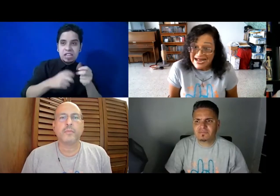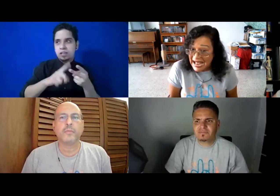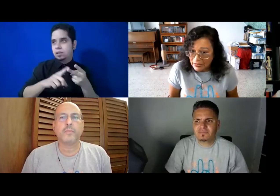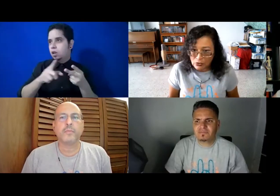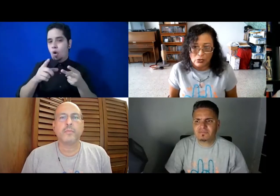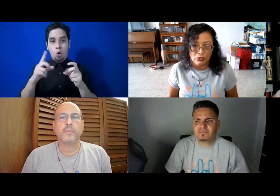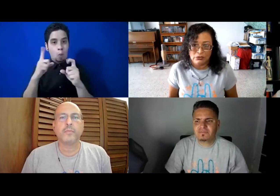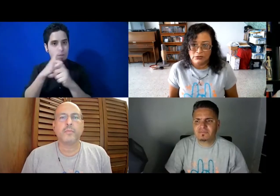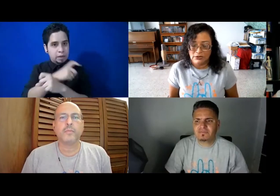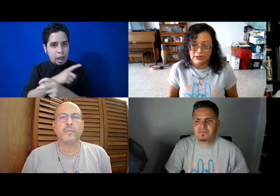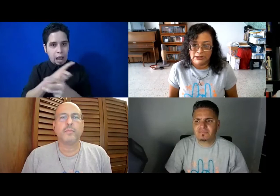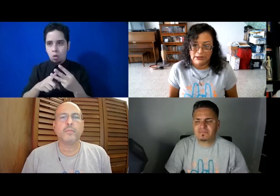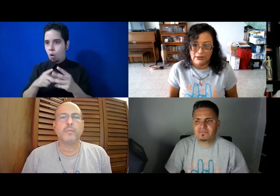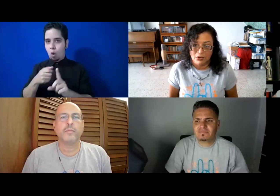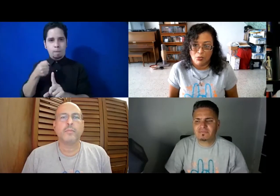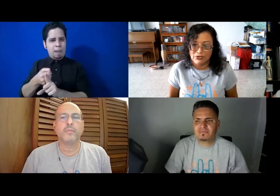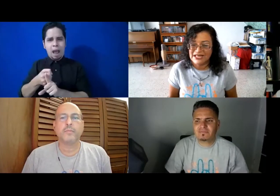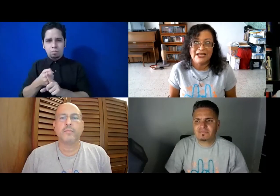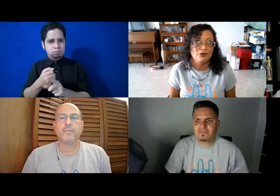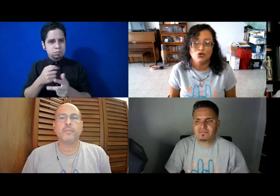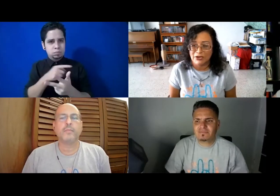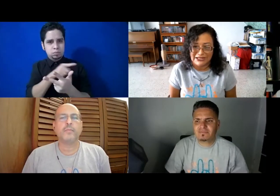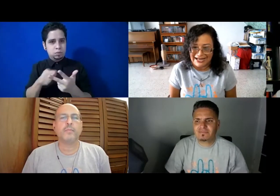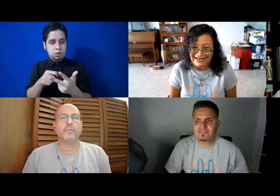complicado, como tú dices, ay, yo no quiero estar aquí.